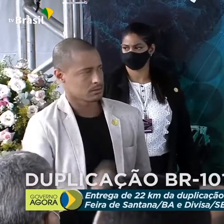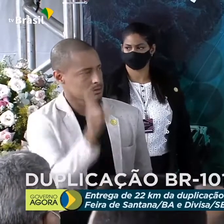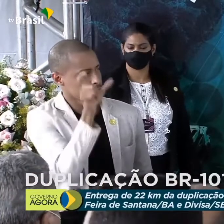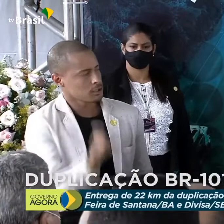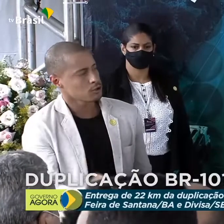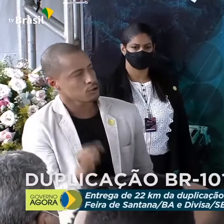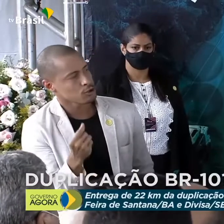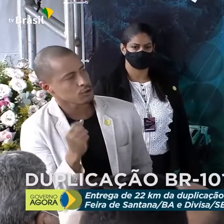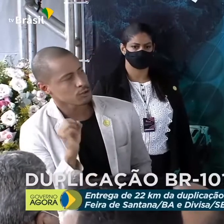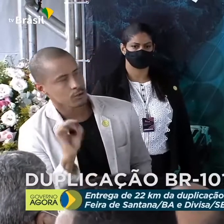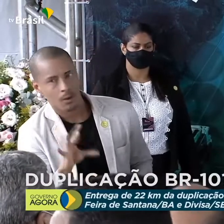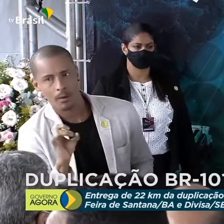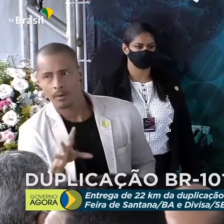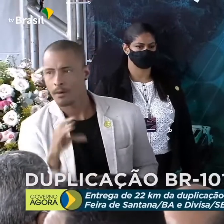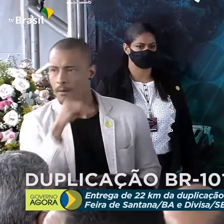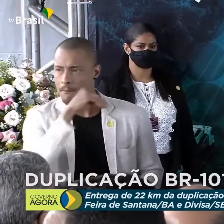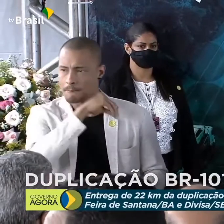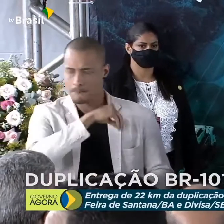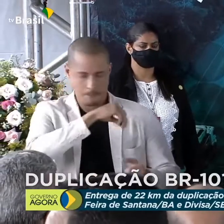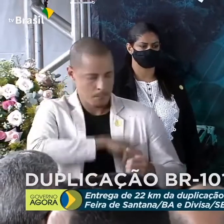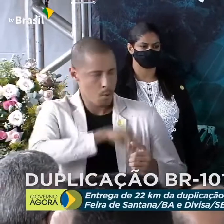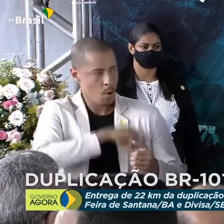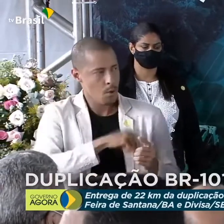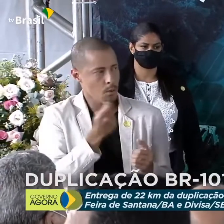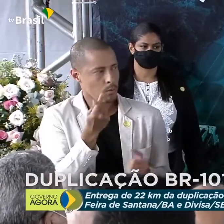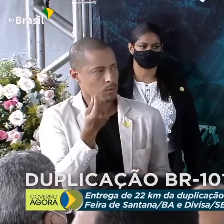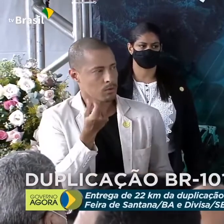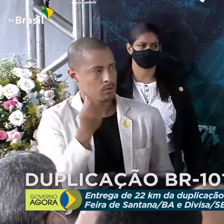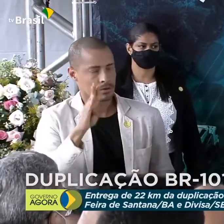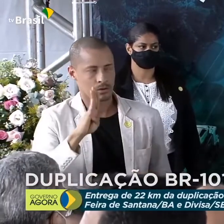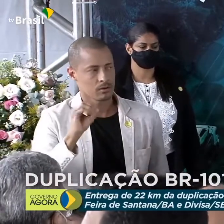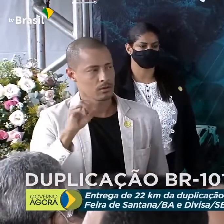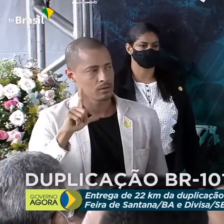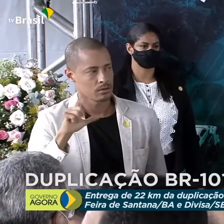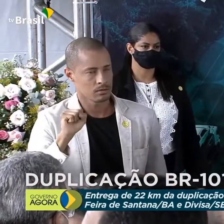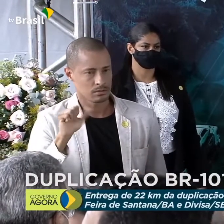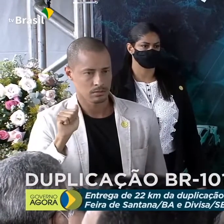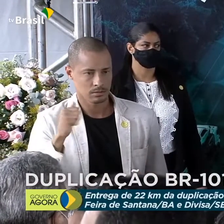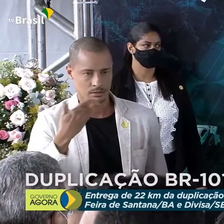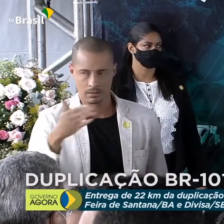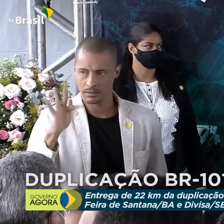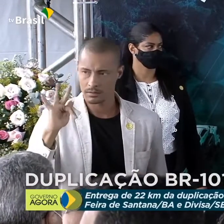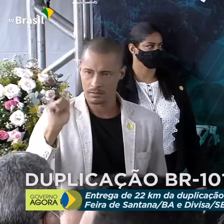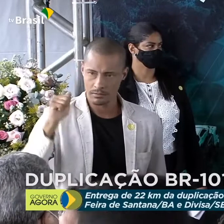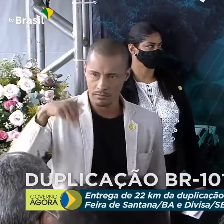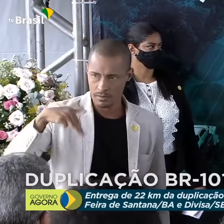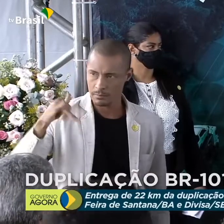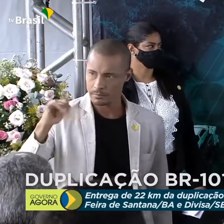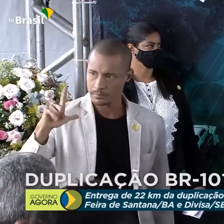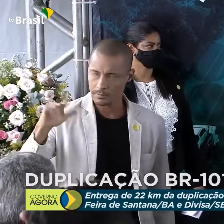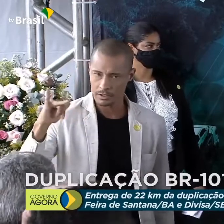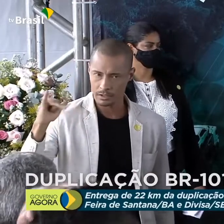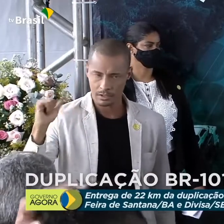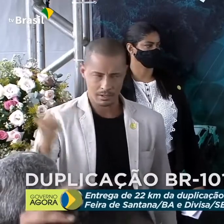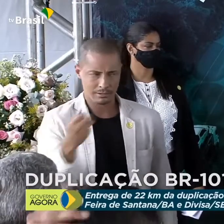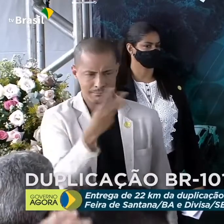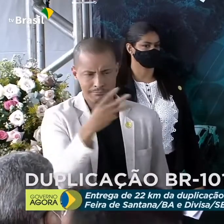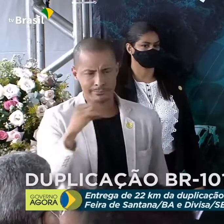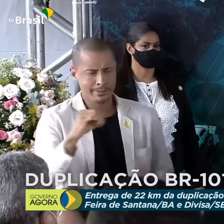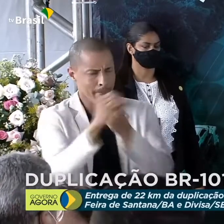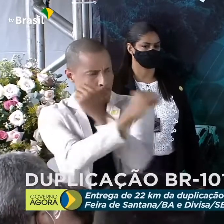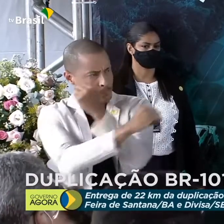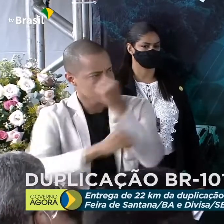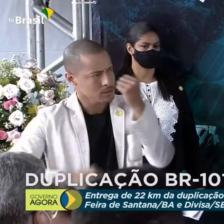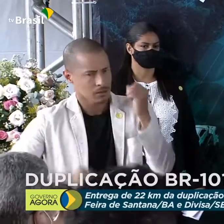Bolsa Família, presidente, que aqui contempla mais de 30% do povo baiano com Bolsa Família, só até março,